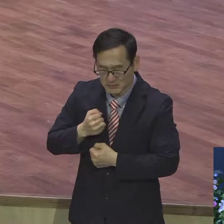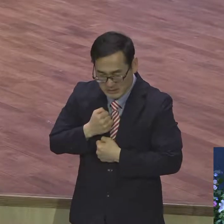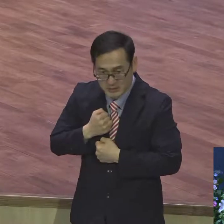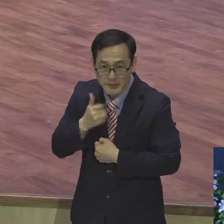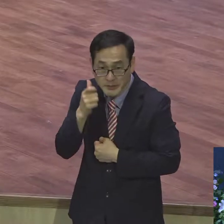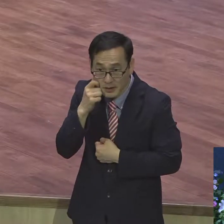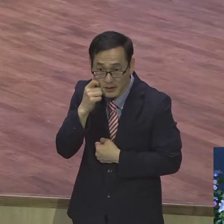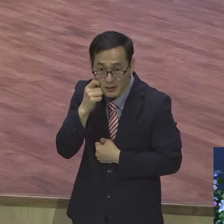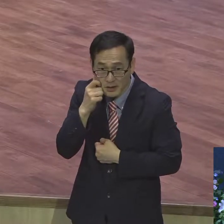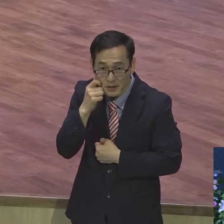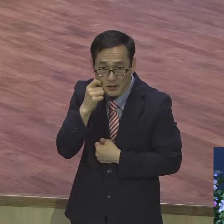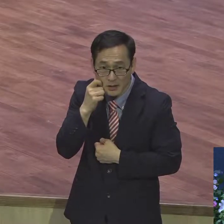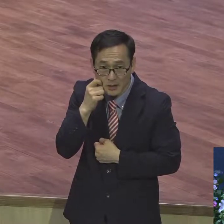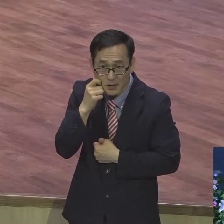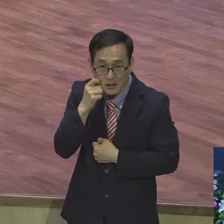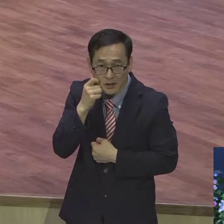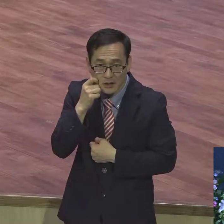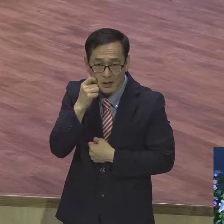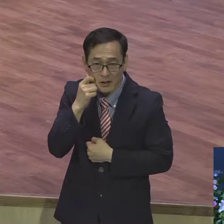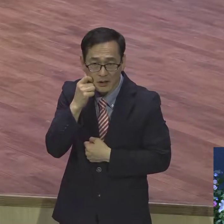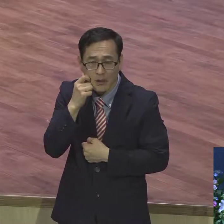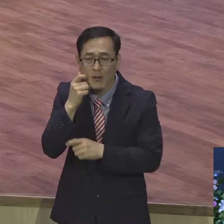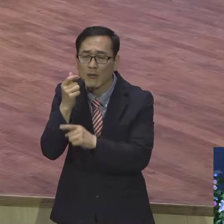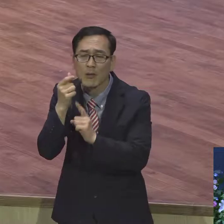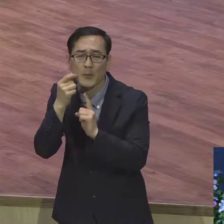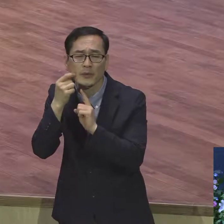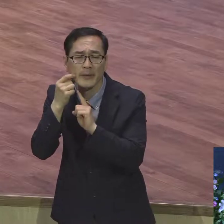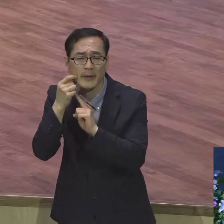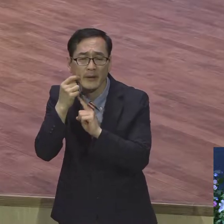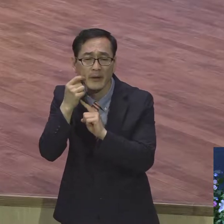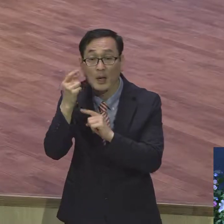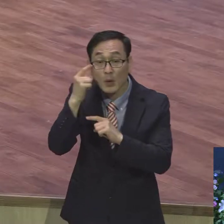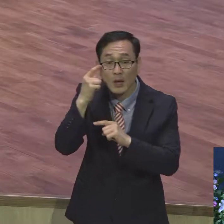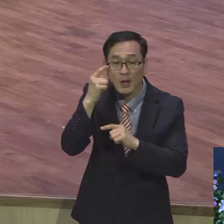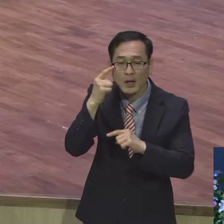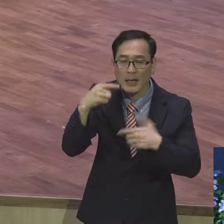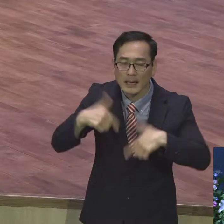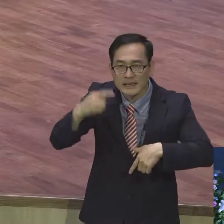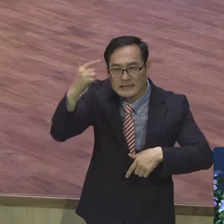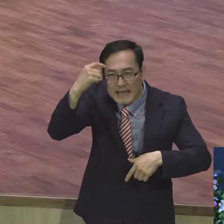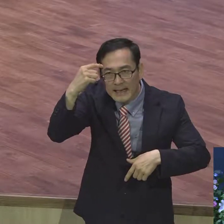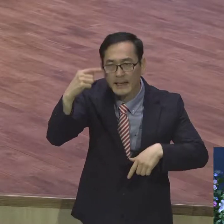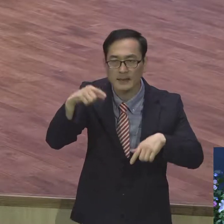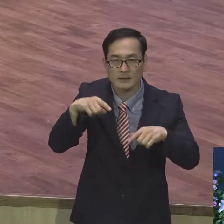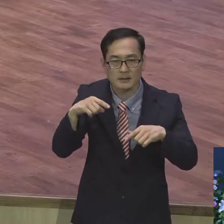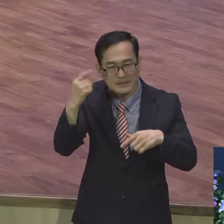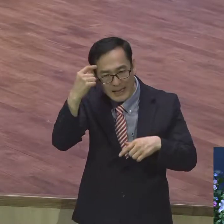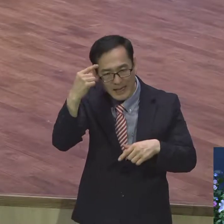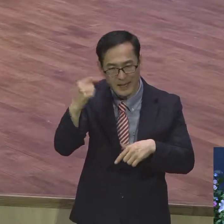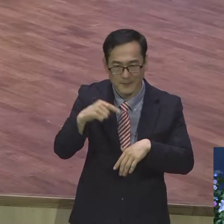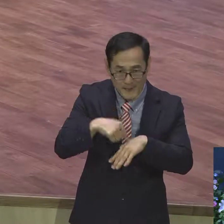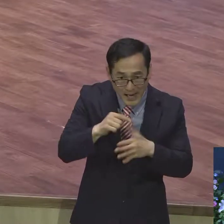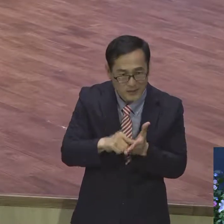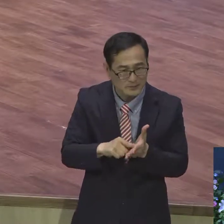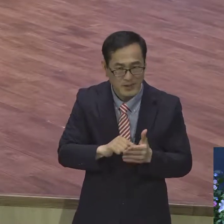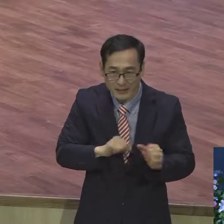눈만 뜨면 짓는 게 전디 생각 자체가 전디 어떻게 저를 안 지어요? 결국요